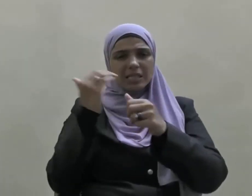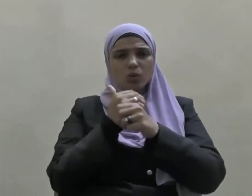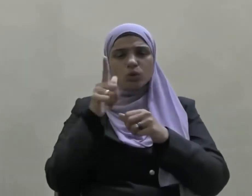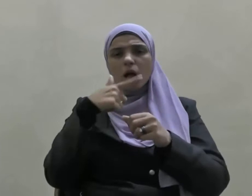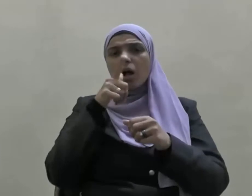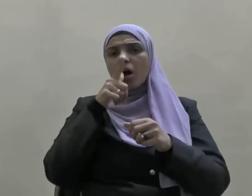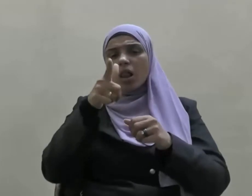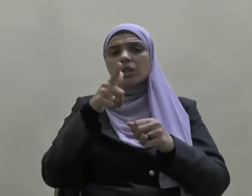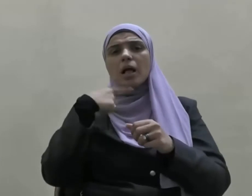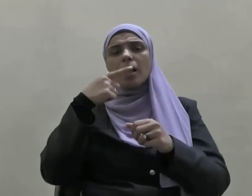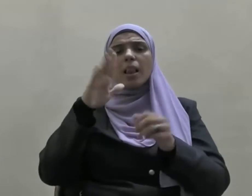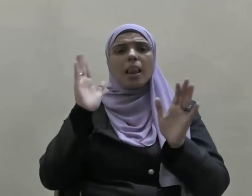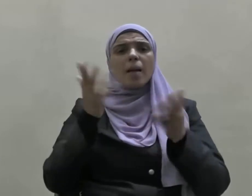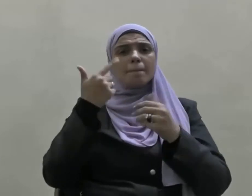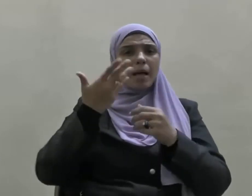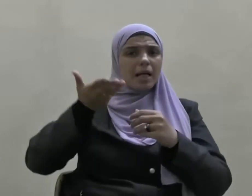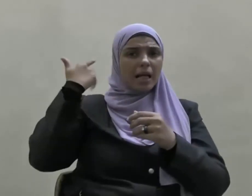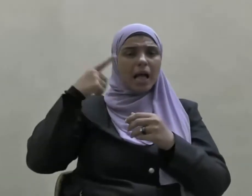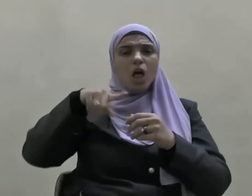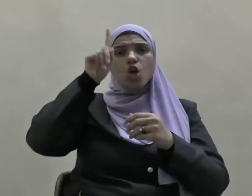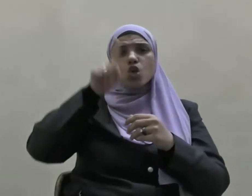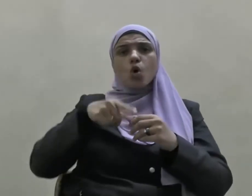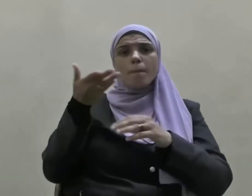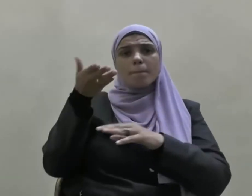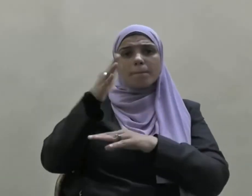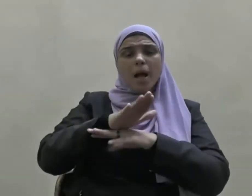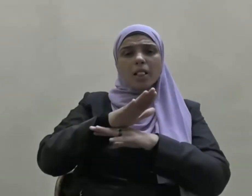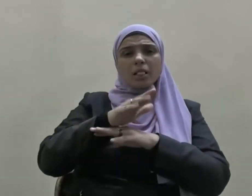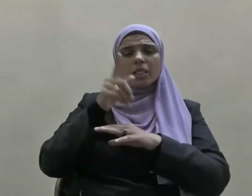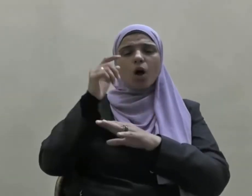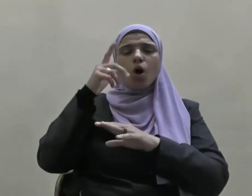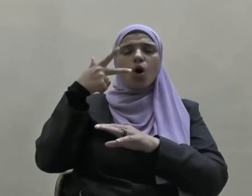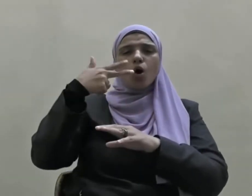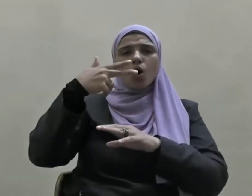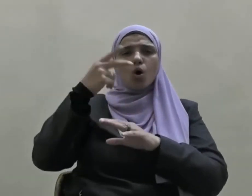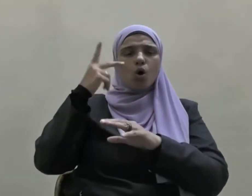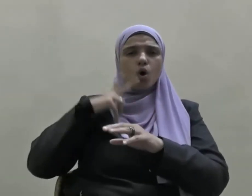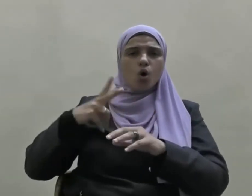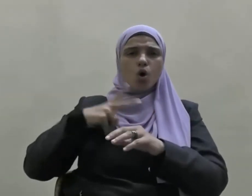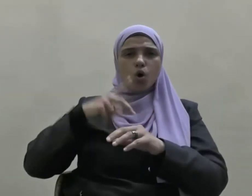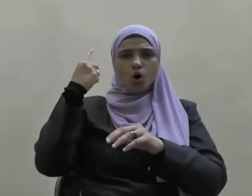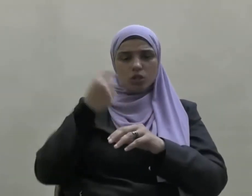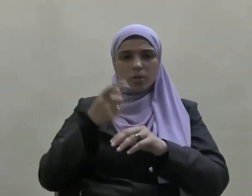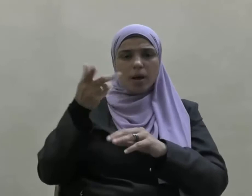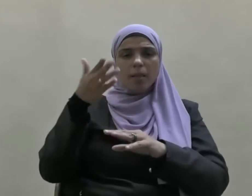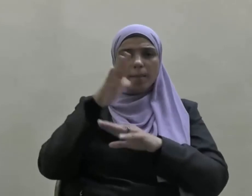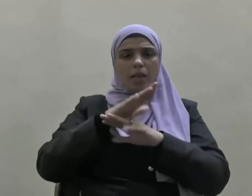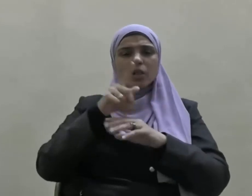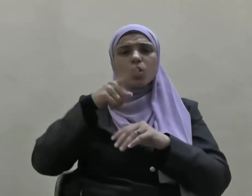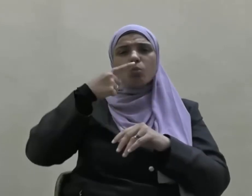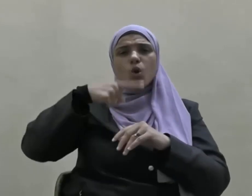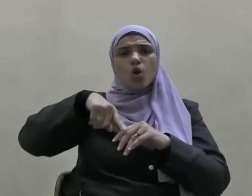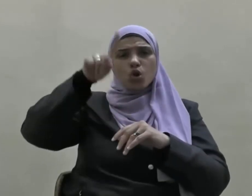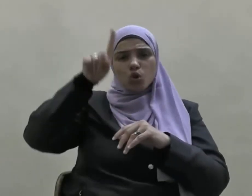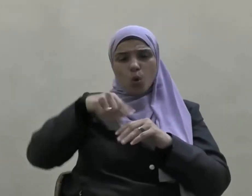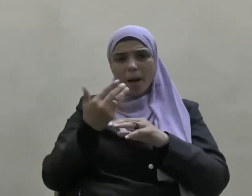لما كان اليوم الذي قتل فيه عثمان ظل في اليوم الذي